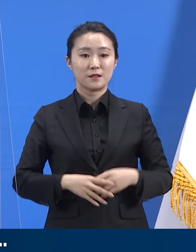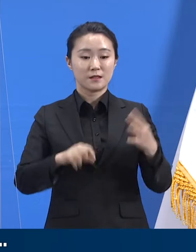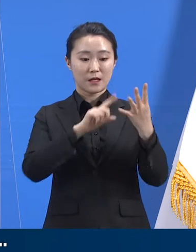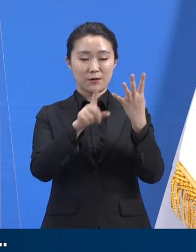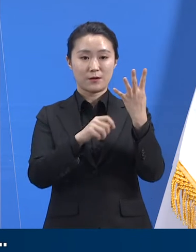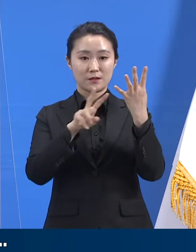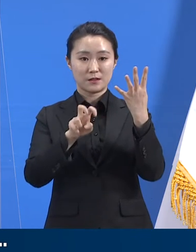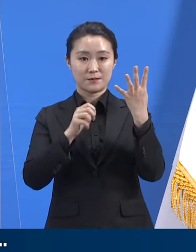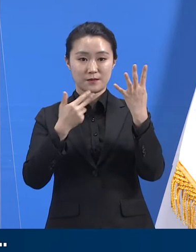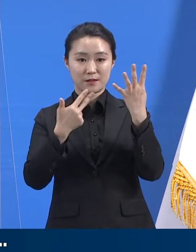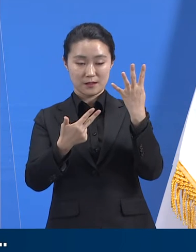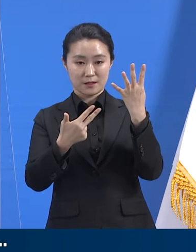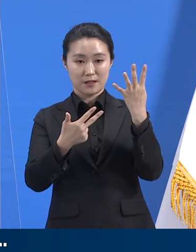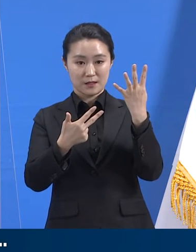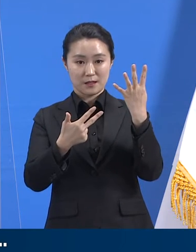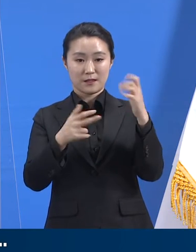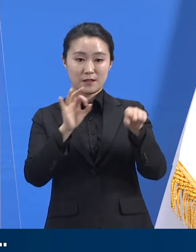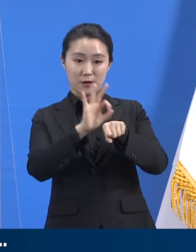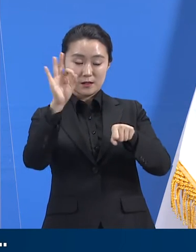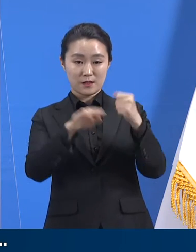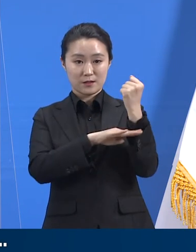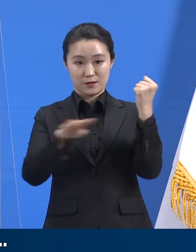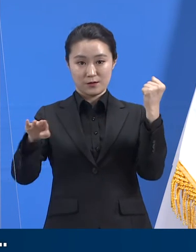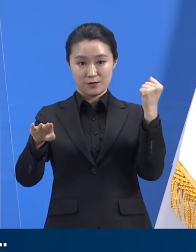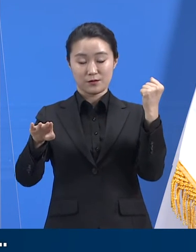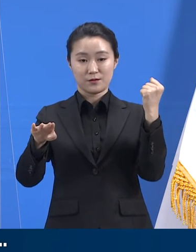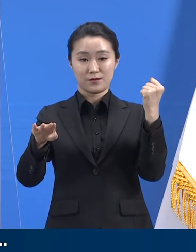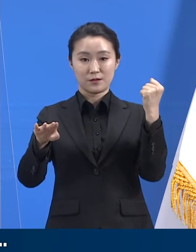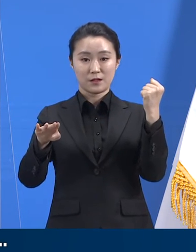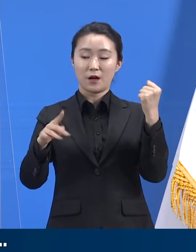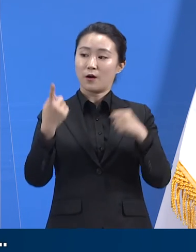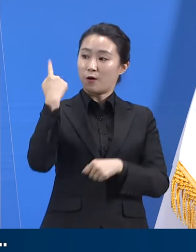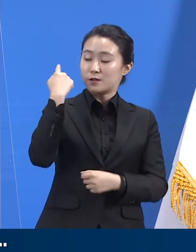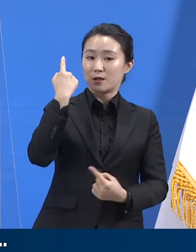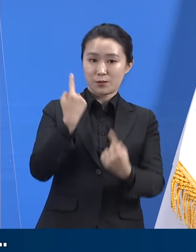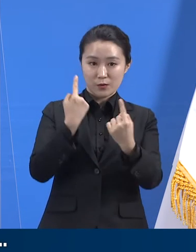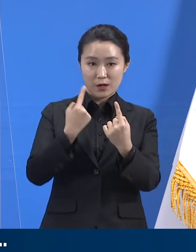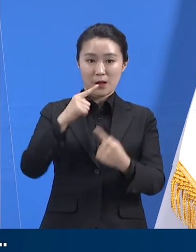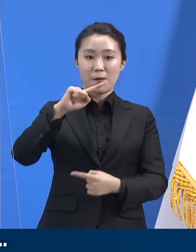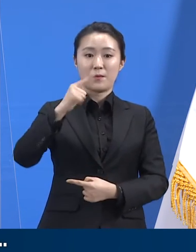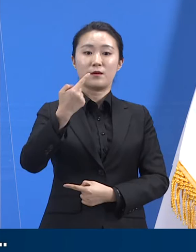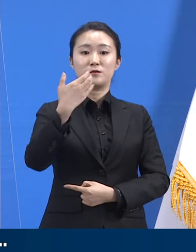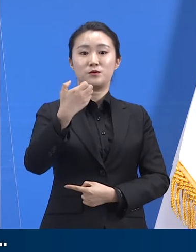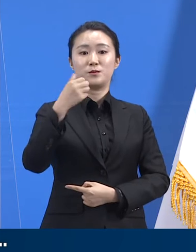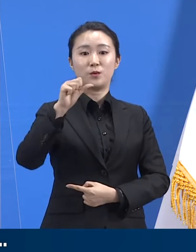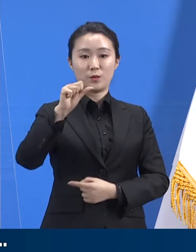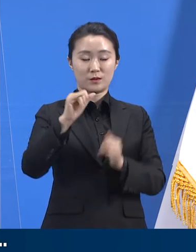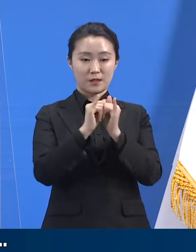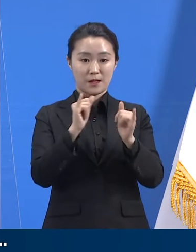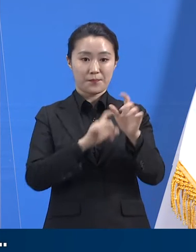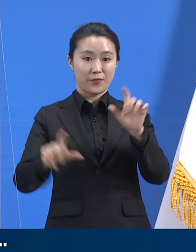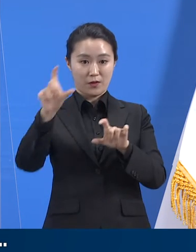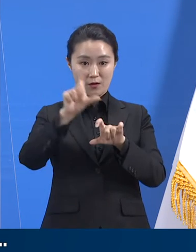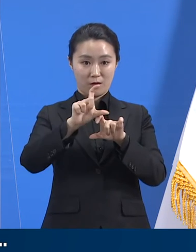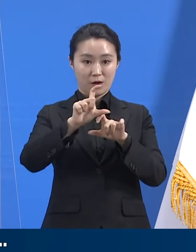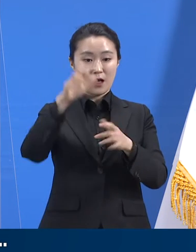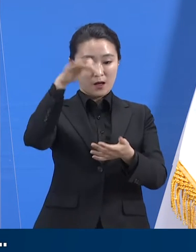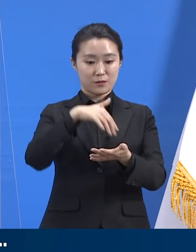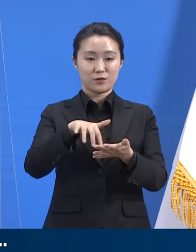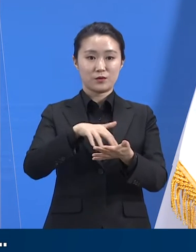기준 경기도의 확진자 수는 전일 오전 0시 대비 195명이 증가한 총 3만 3